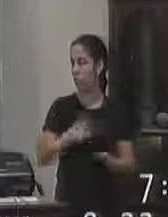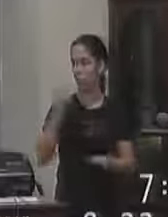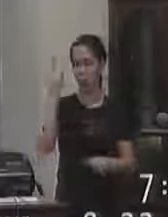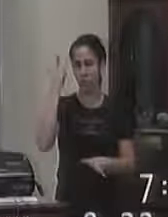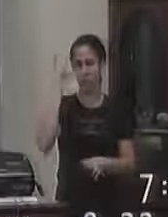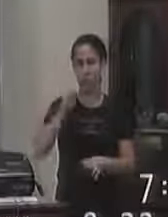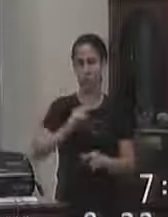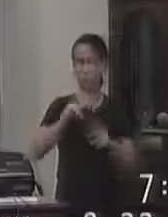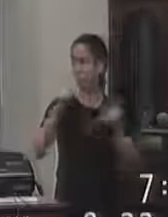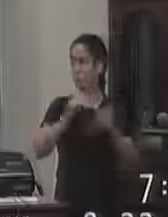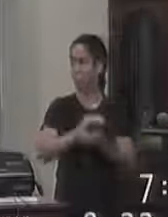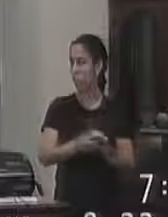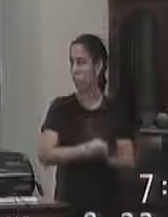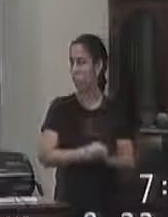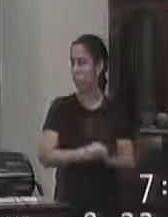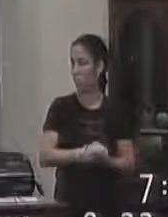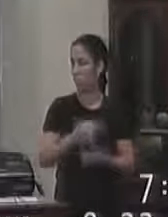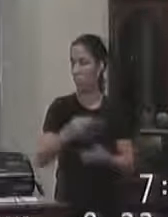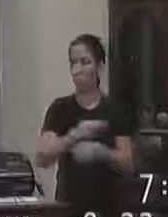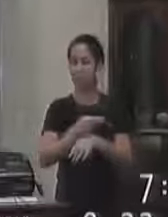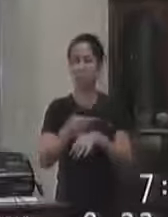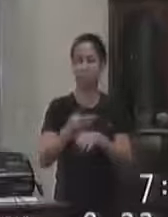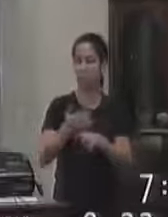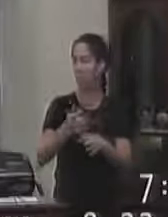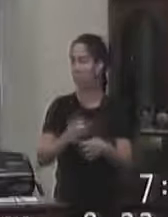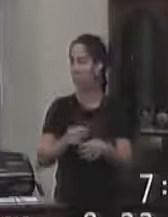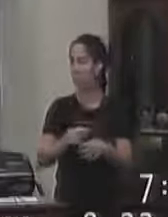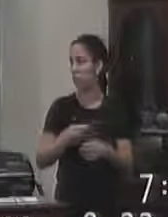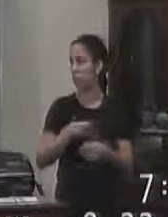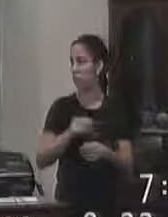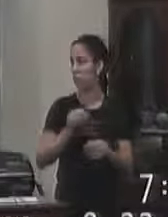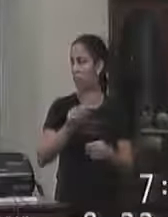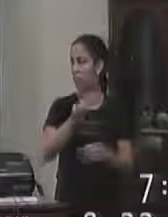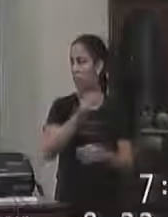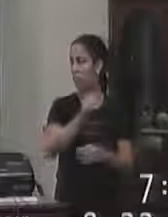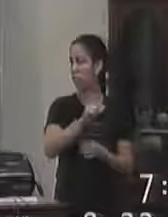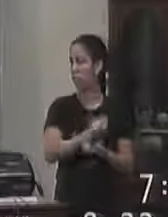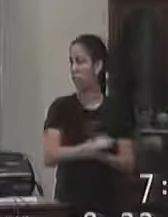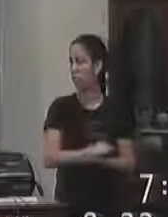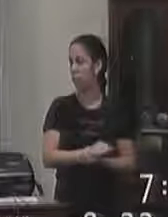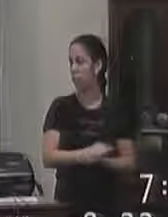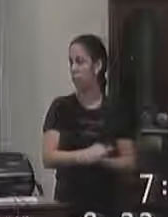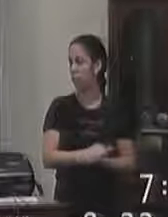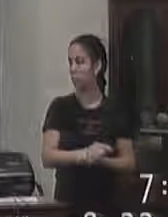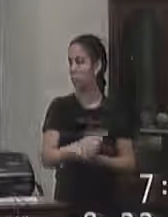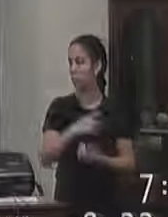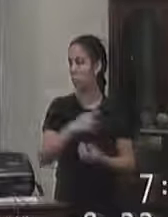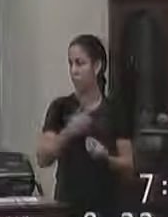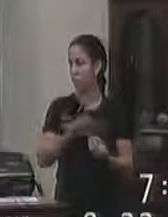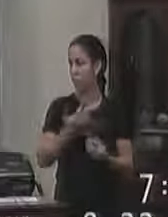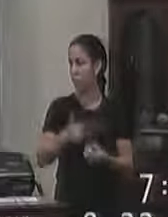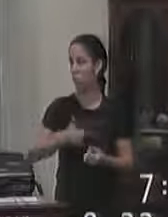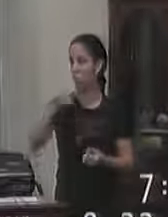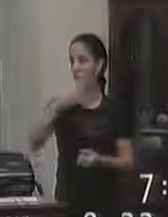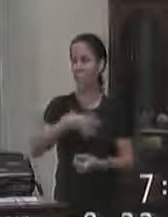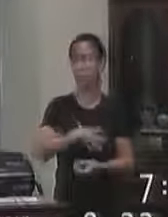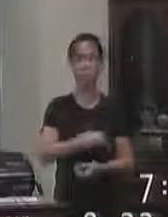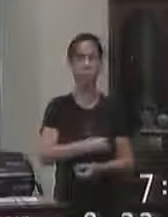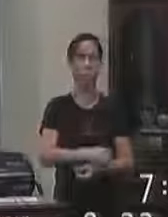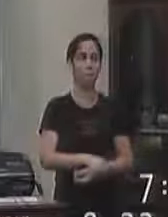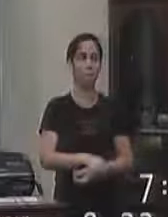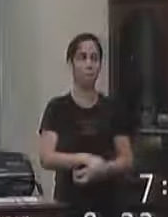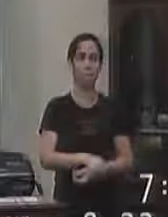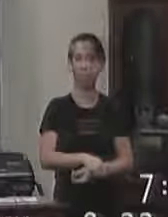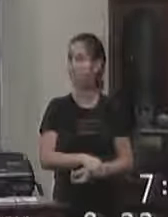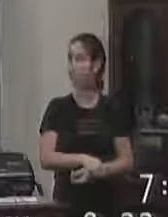diferencial ali essa procura incensante pela uma vaga ali e tem que ser que a gente quer o melhor para os nossos filhos